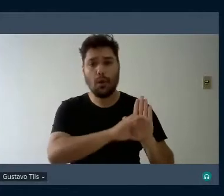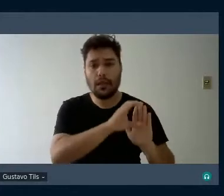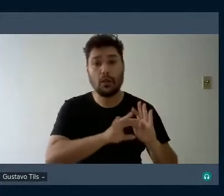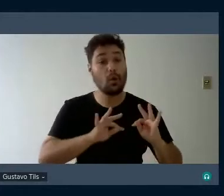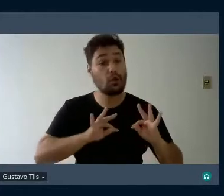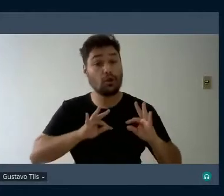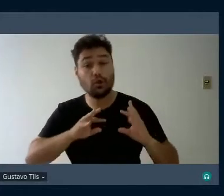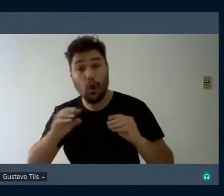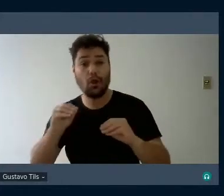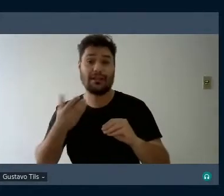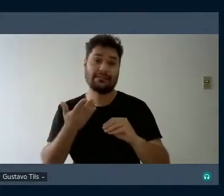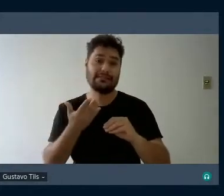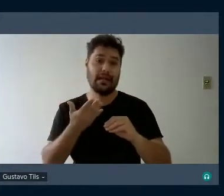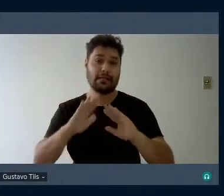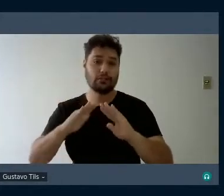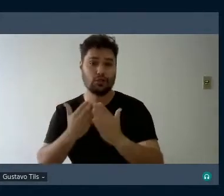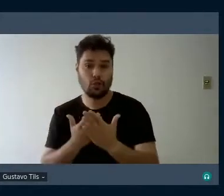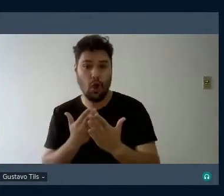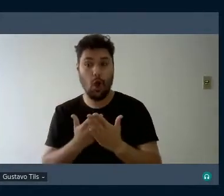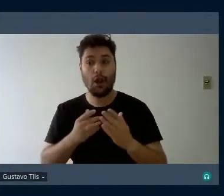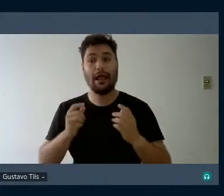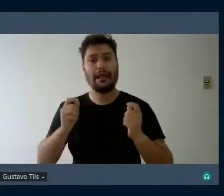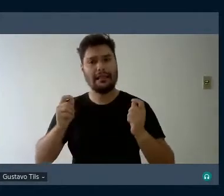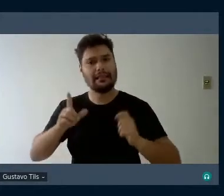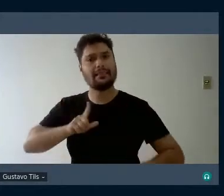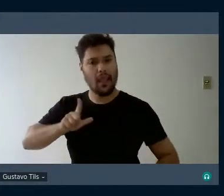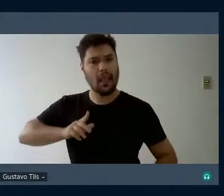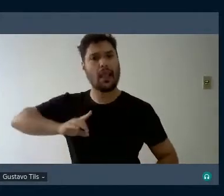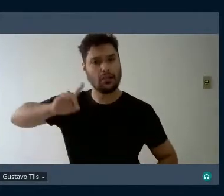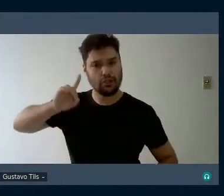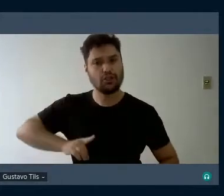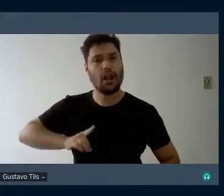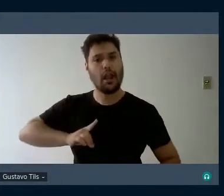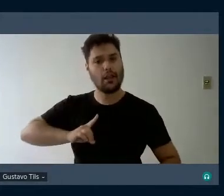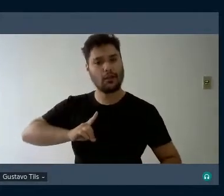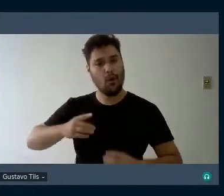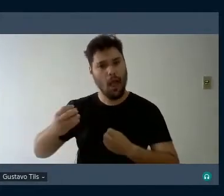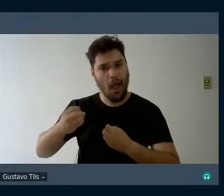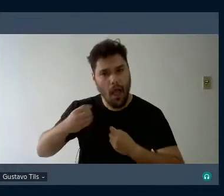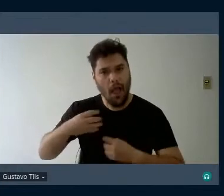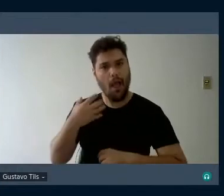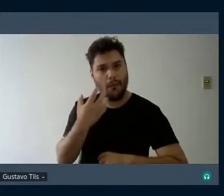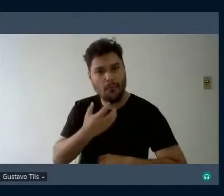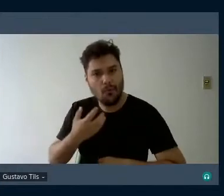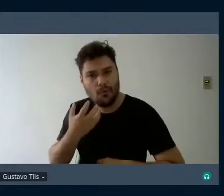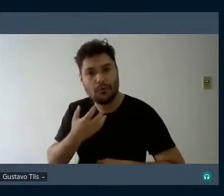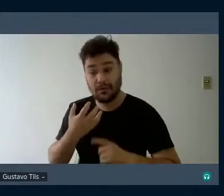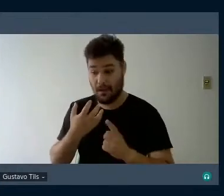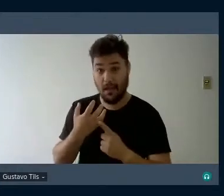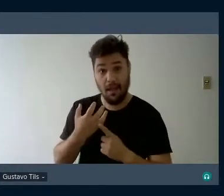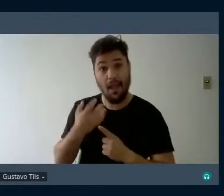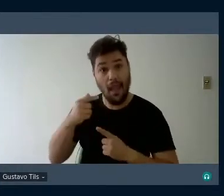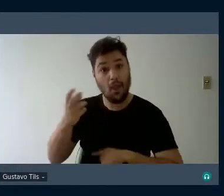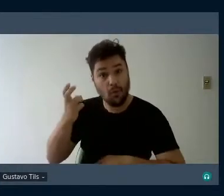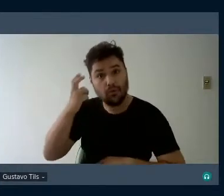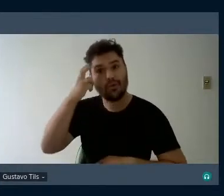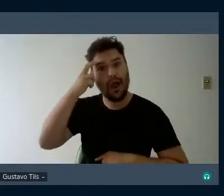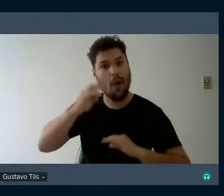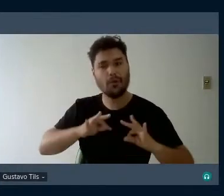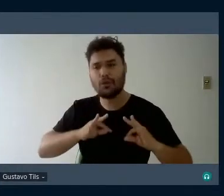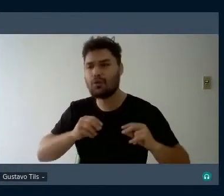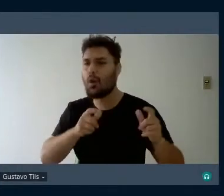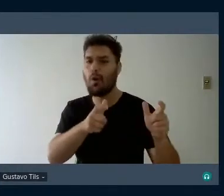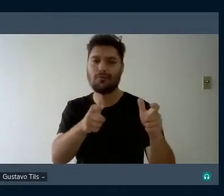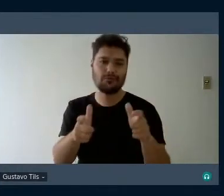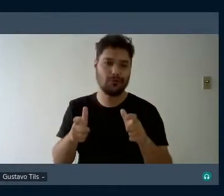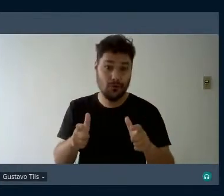que todas as pessoas tenham direito a esse desenvolvimento, já que a música é uma atividade cultural em todos os espaços e que